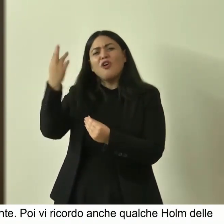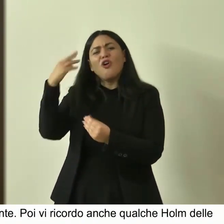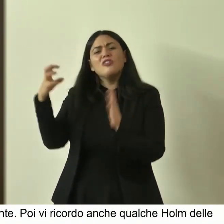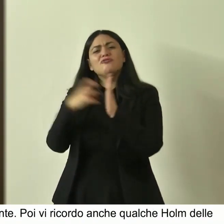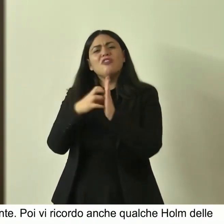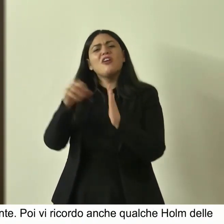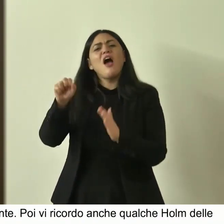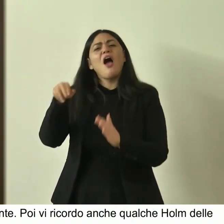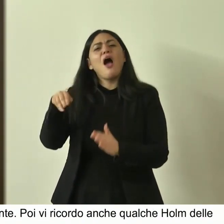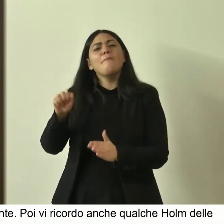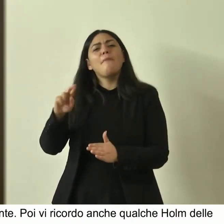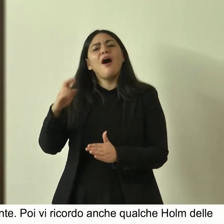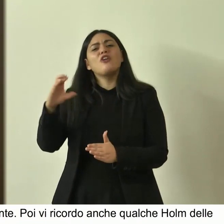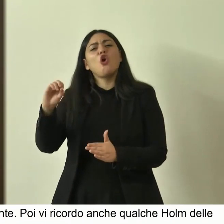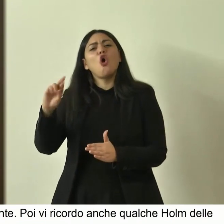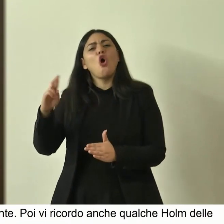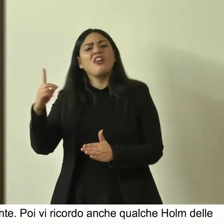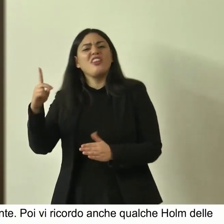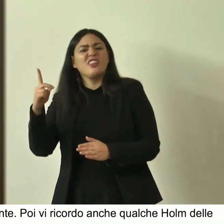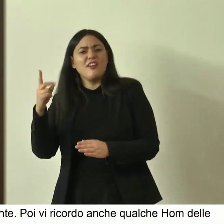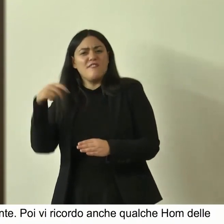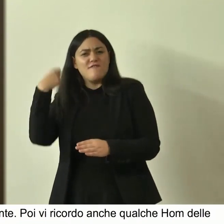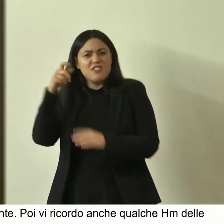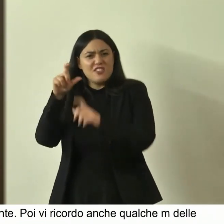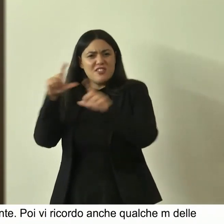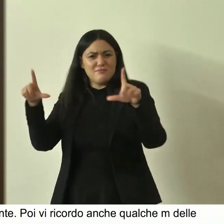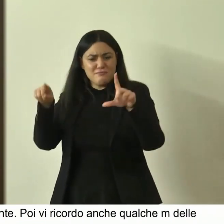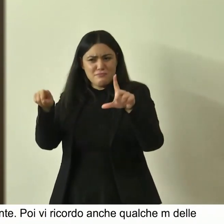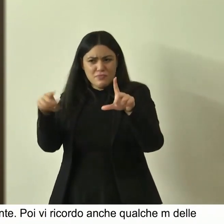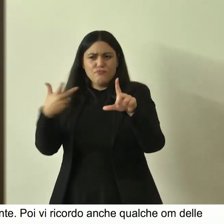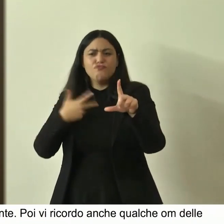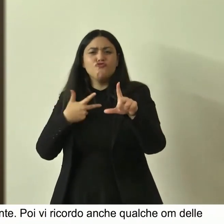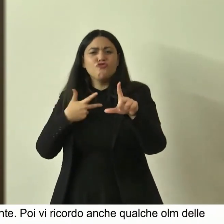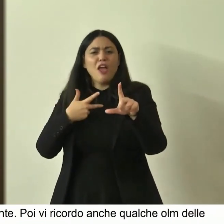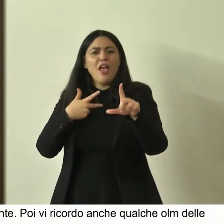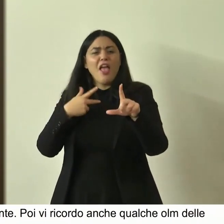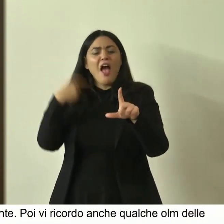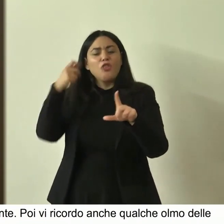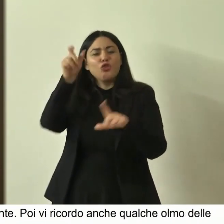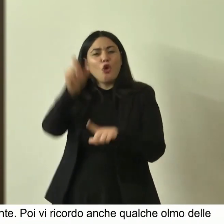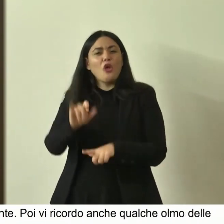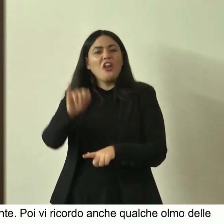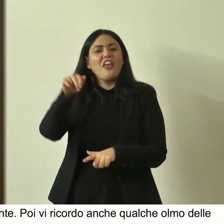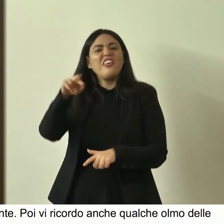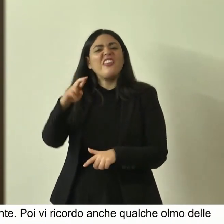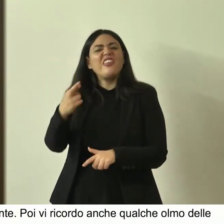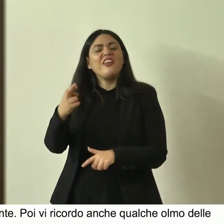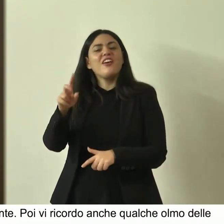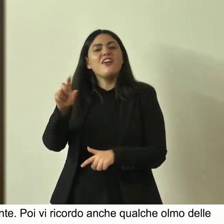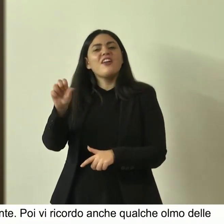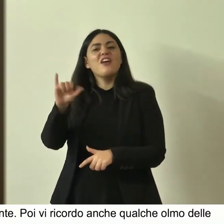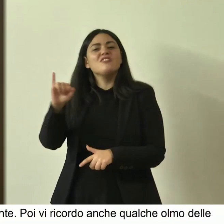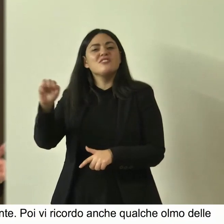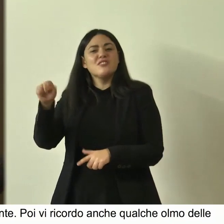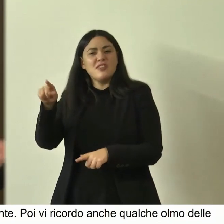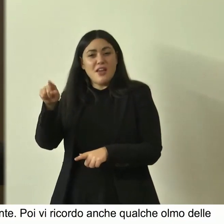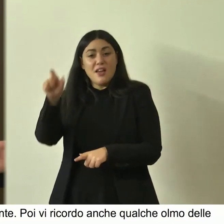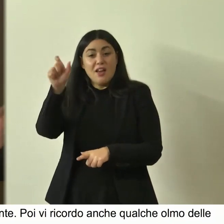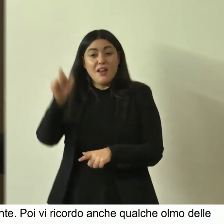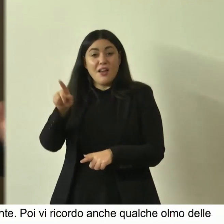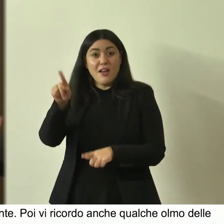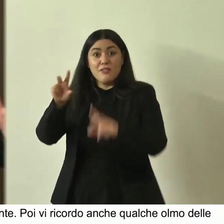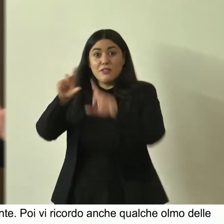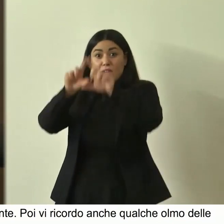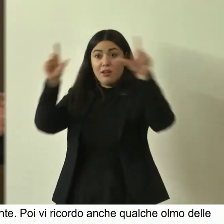Amarcode in cui c'è come si chiama Ingrassia che sulla cima ecco Guerra l'ha scritto è in